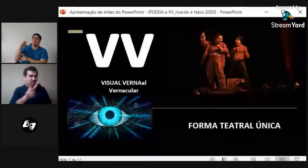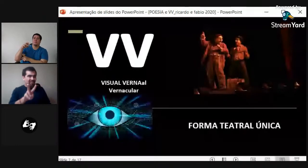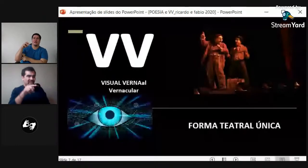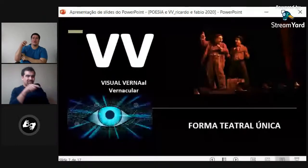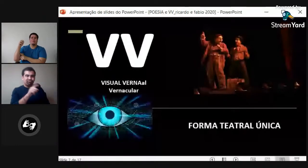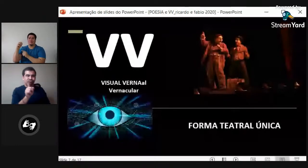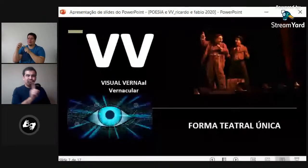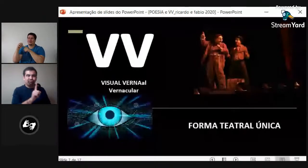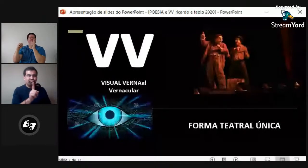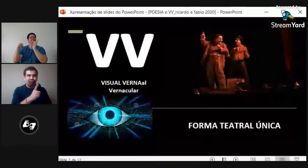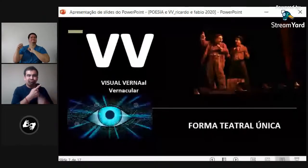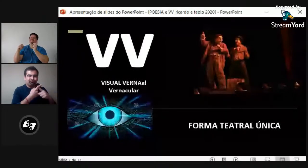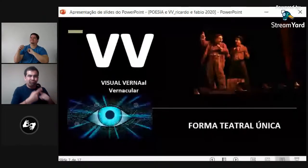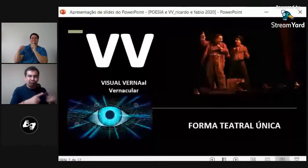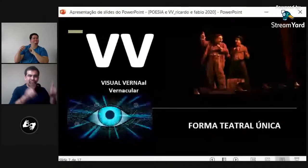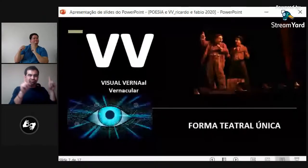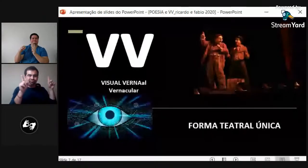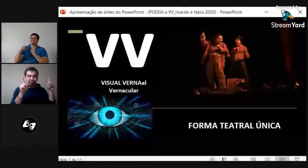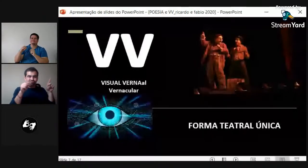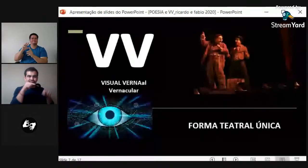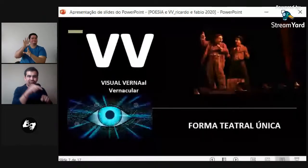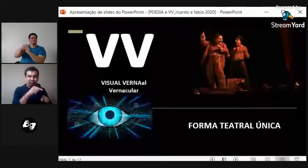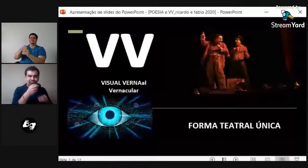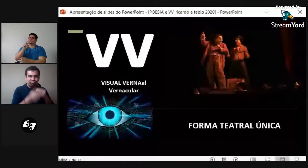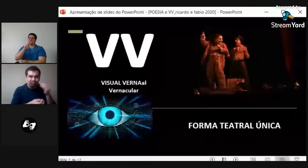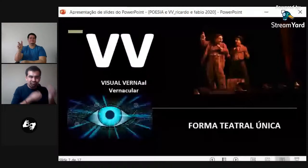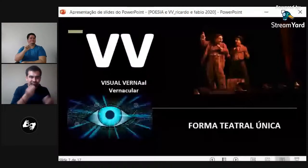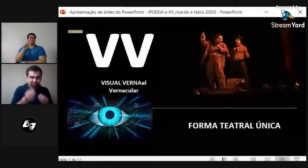Entonces a través del vernáculo. Perdón.